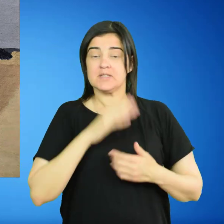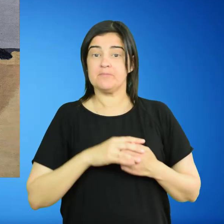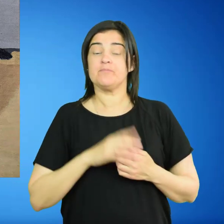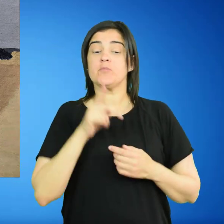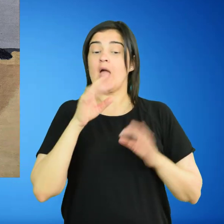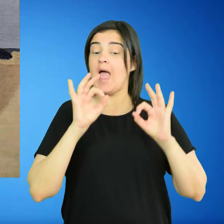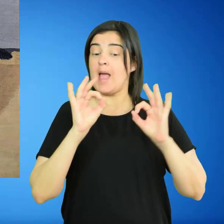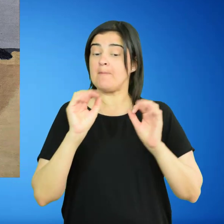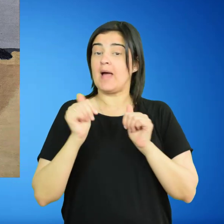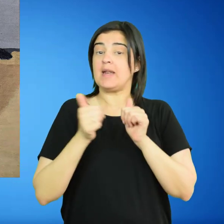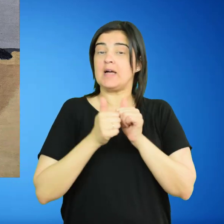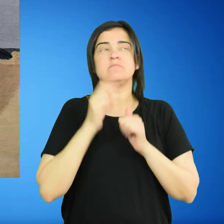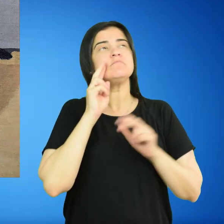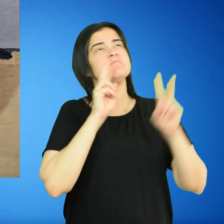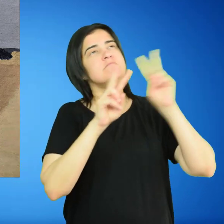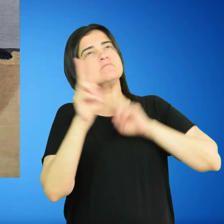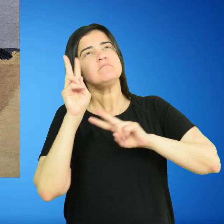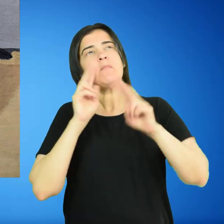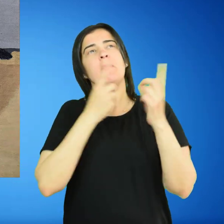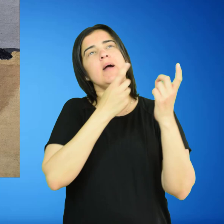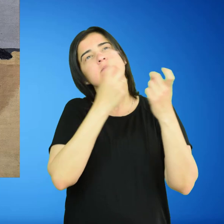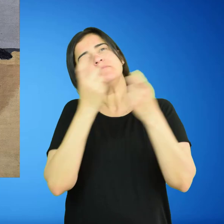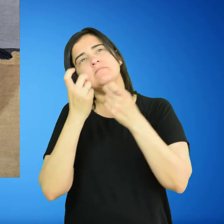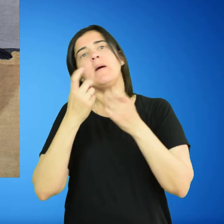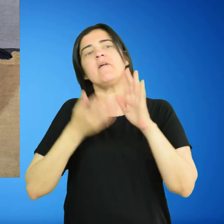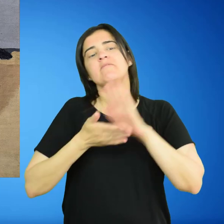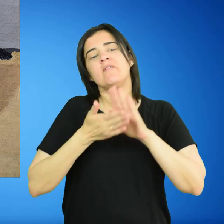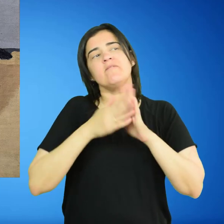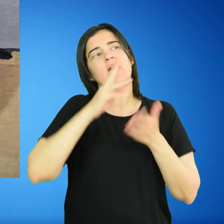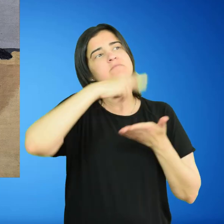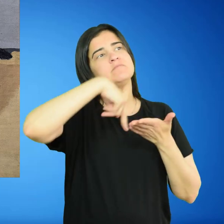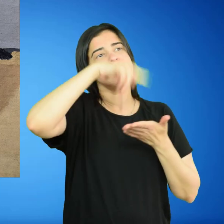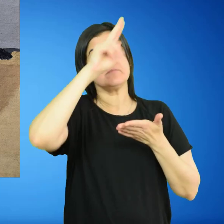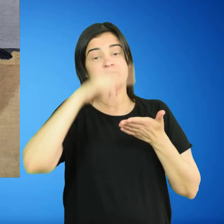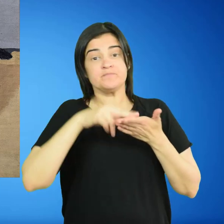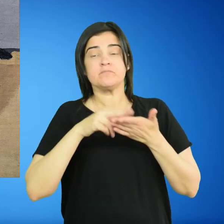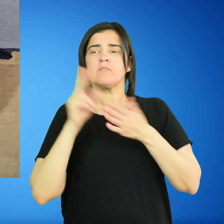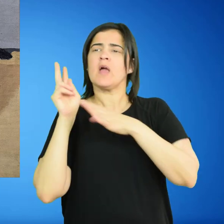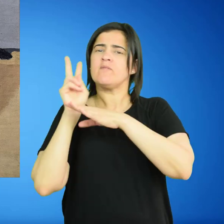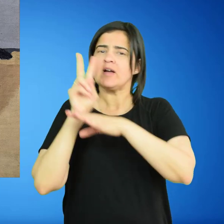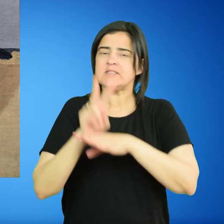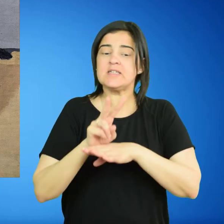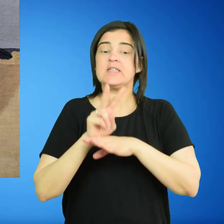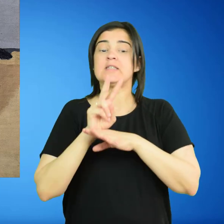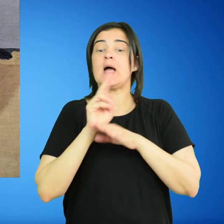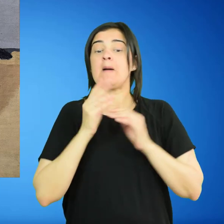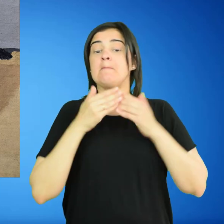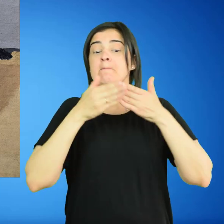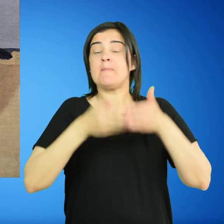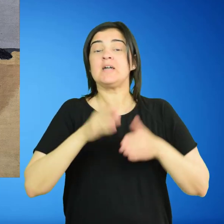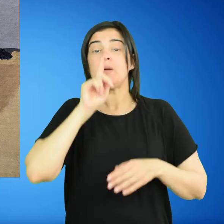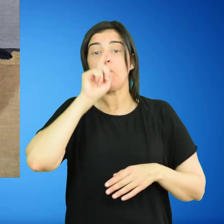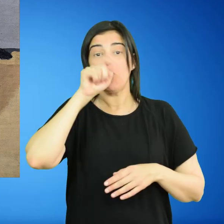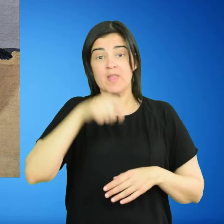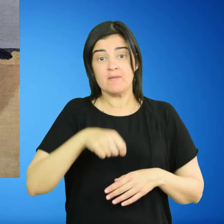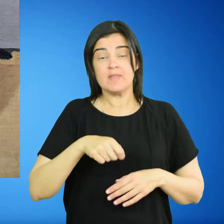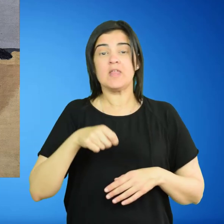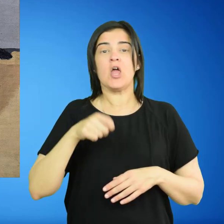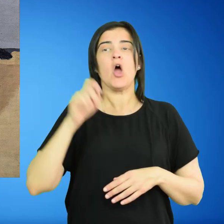una de sus hermanas salen a buscar inspiración para su obra. Visitan playas de Montevideo,